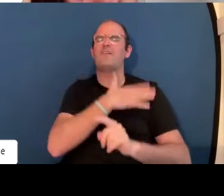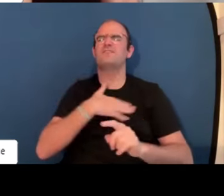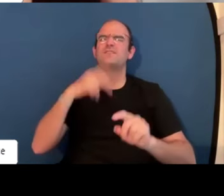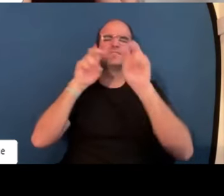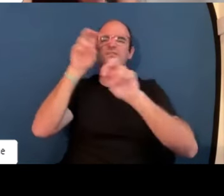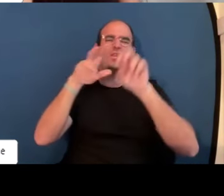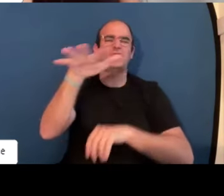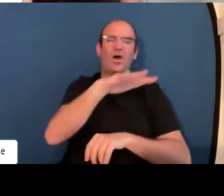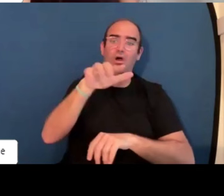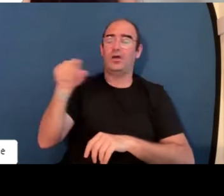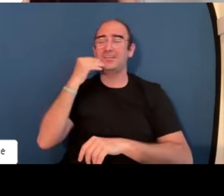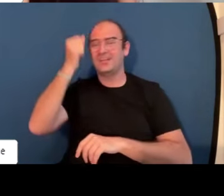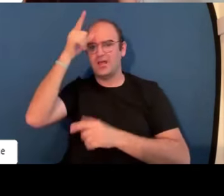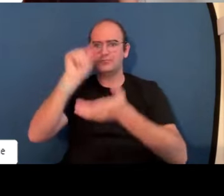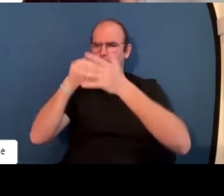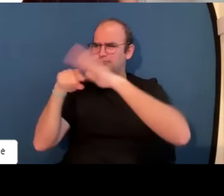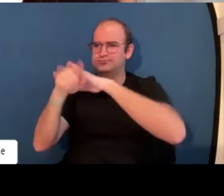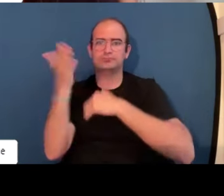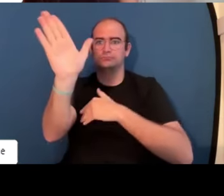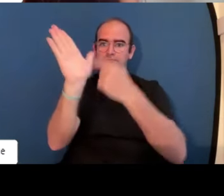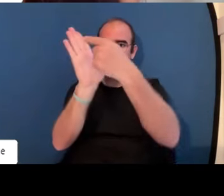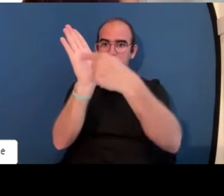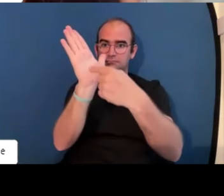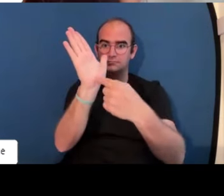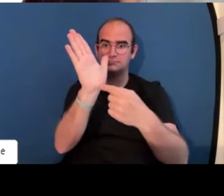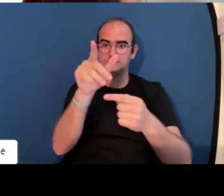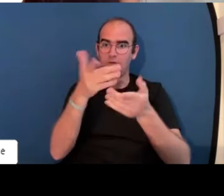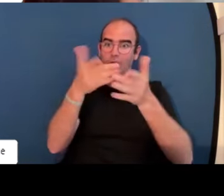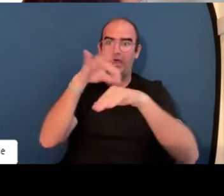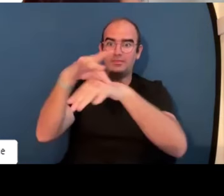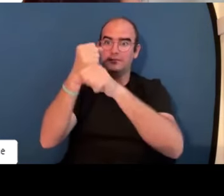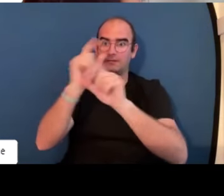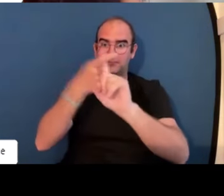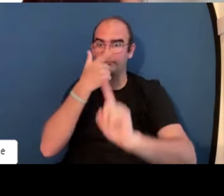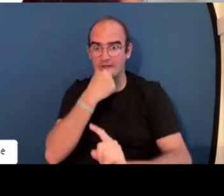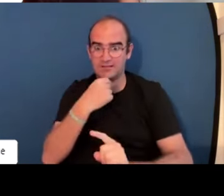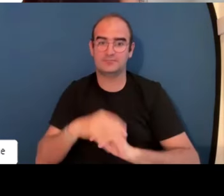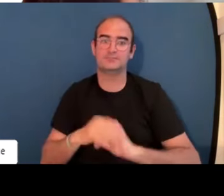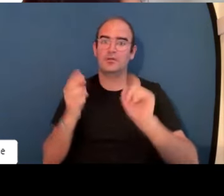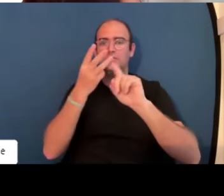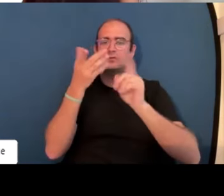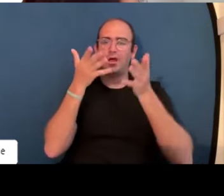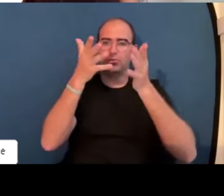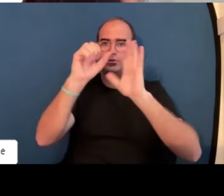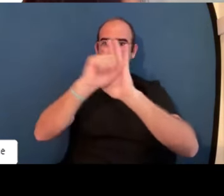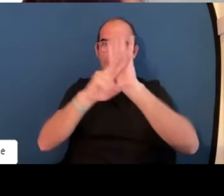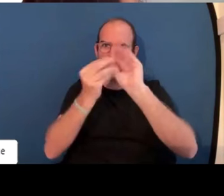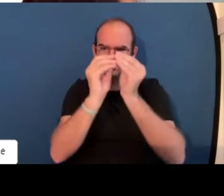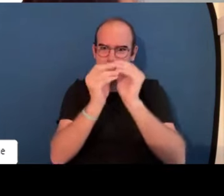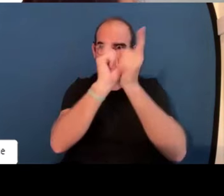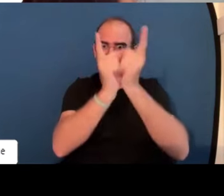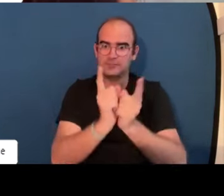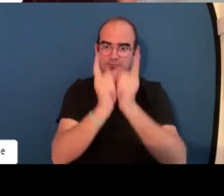si cumples los consejos que la IA te ofrece podrás desarrollarte de una manera mucho más ágil